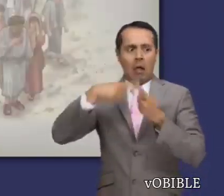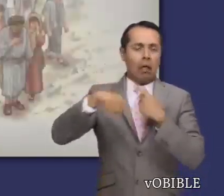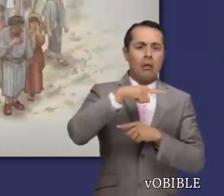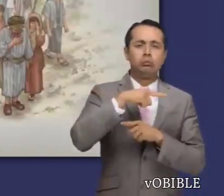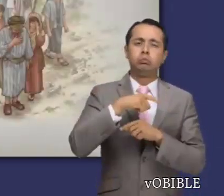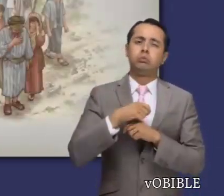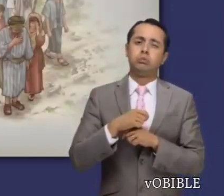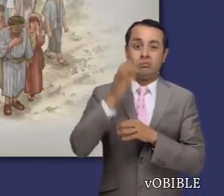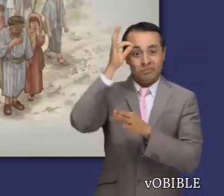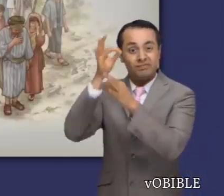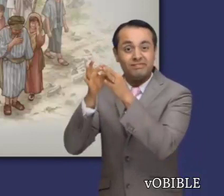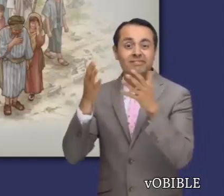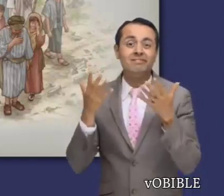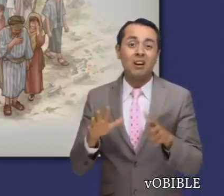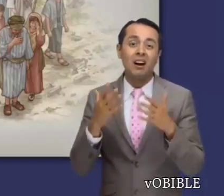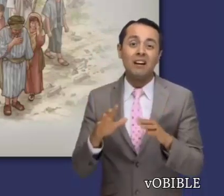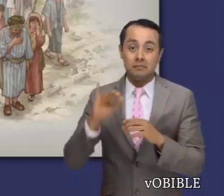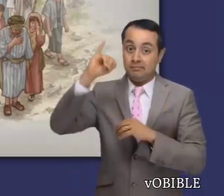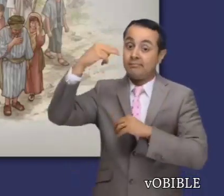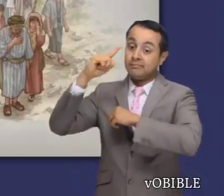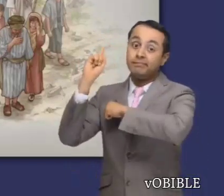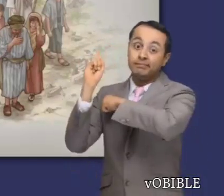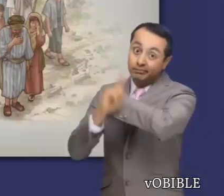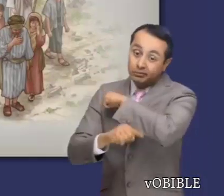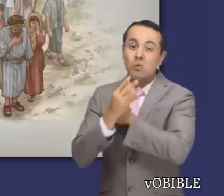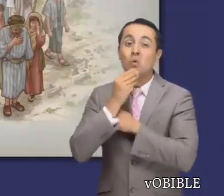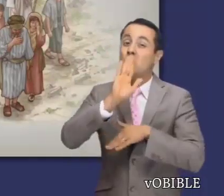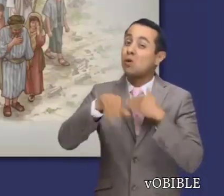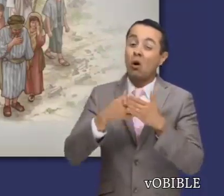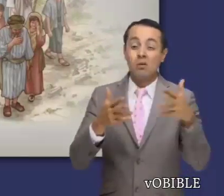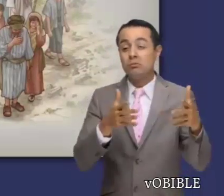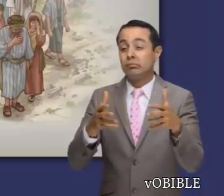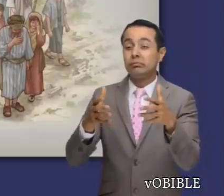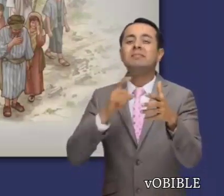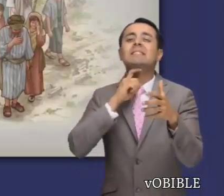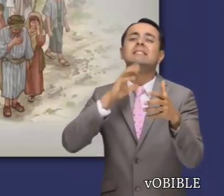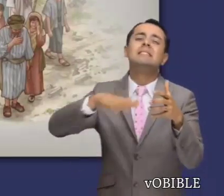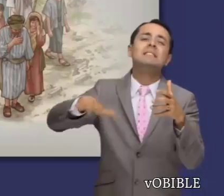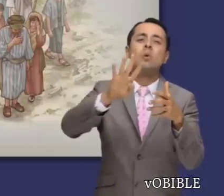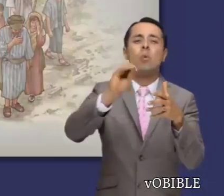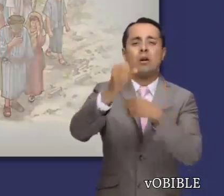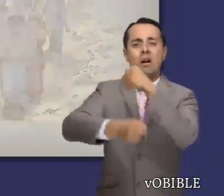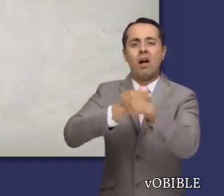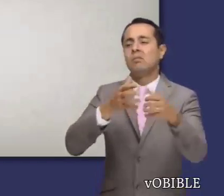tan grande, los israelitas tuvieron que pasar cuarenta años en el desierto hasta que murió esa generación.